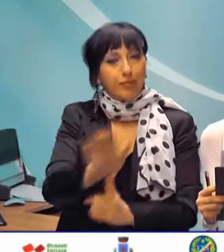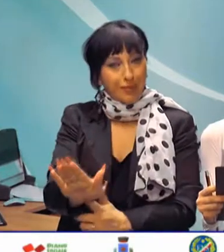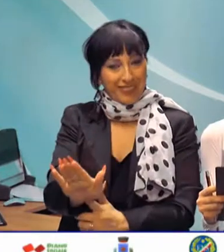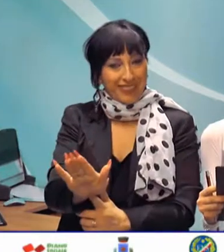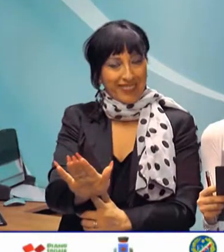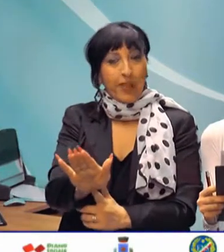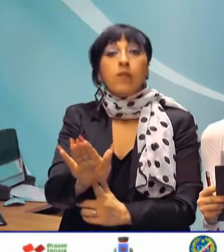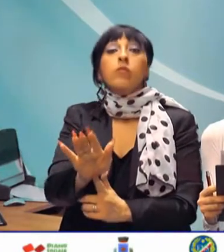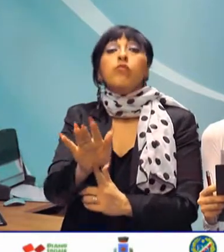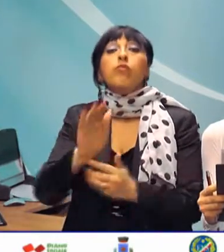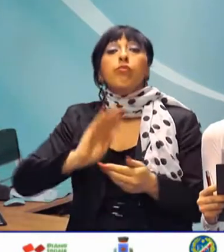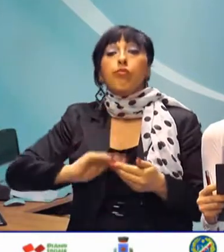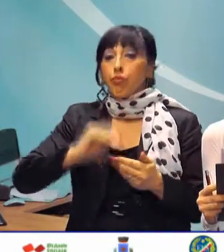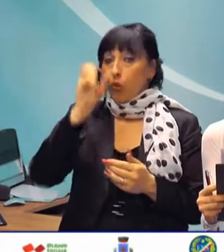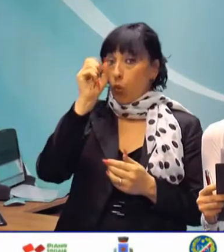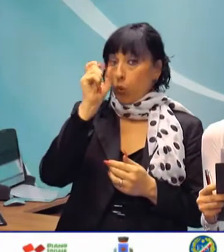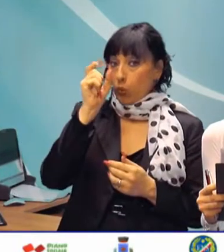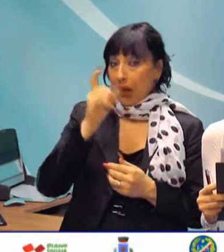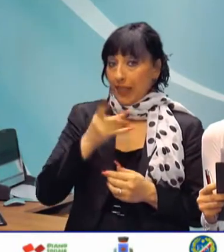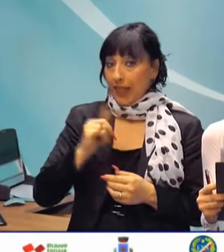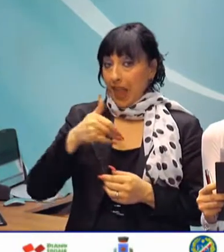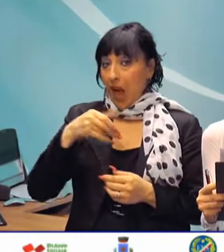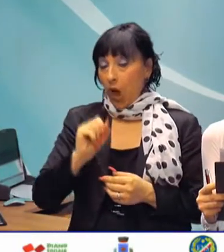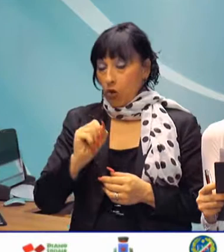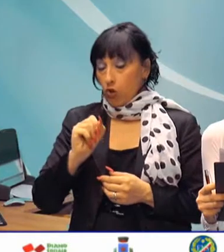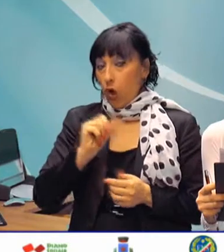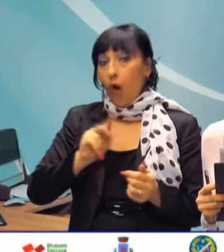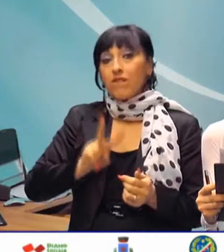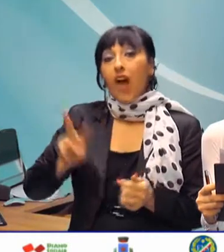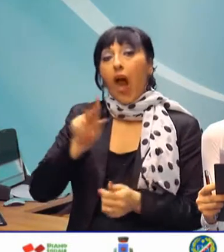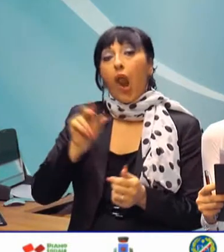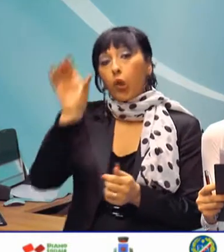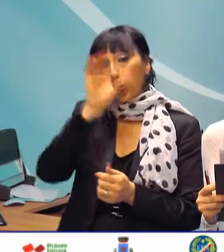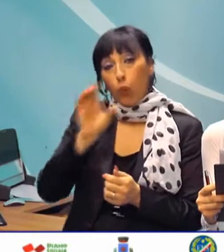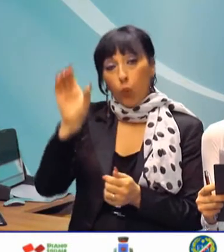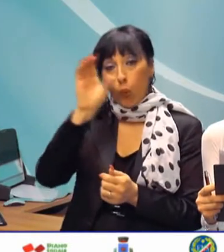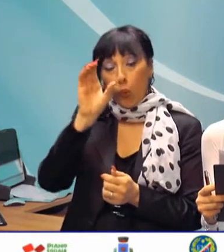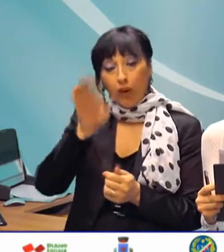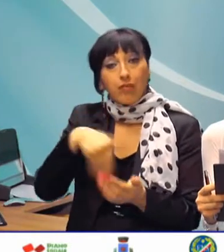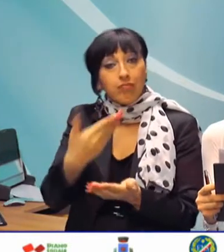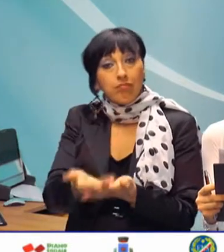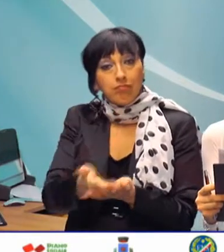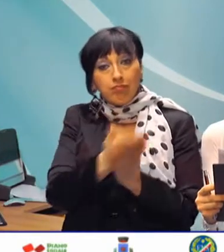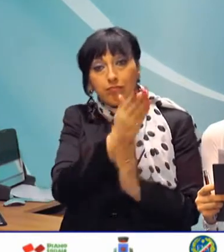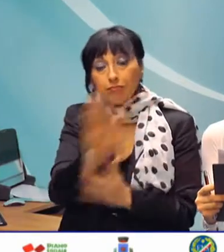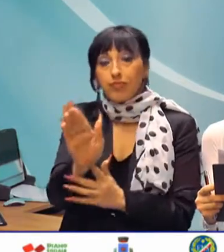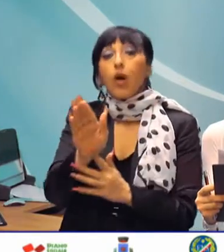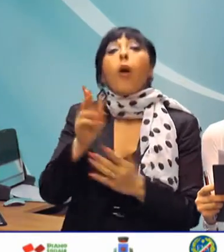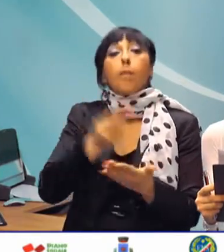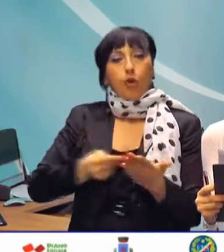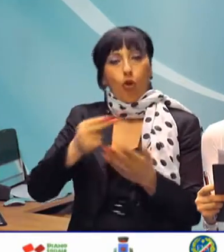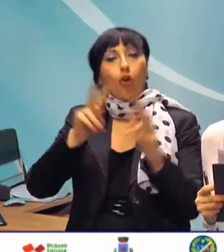L'associazione culturale Diano Valley Turning presenta il progetto La valorizzazione